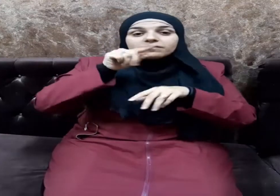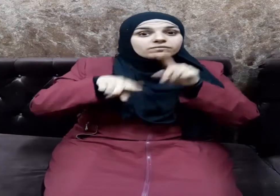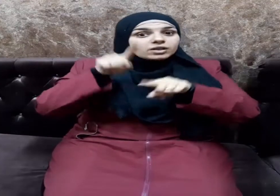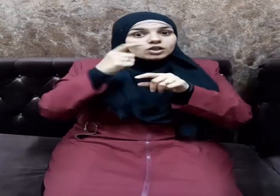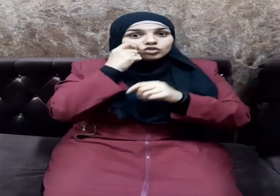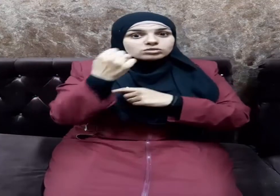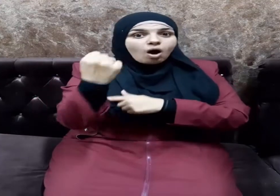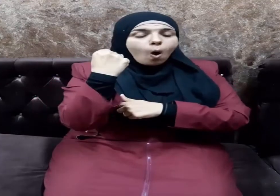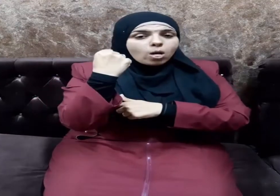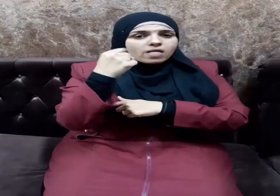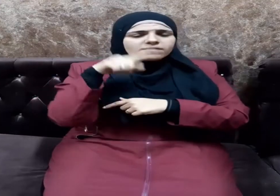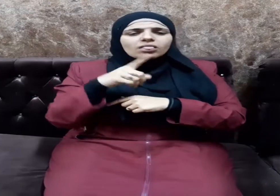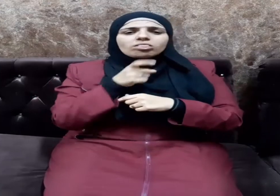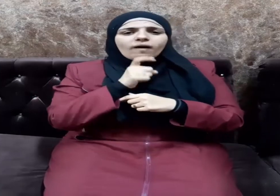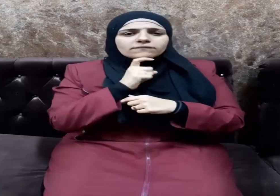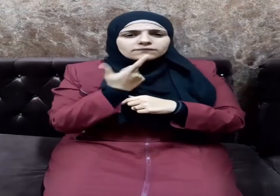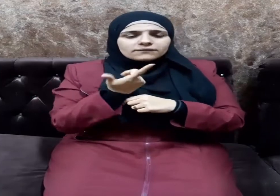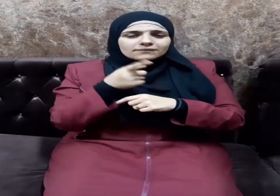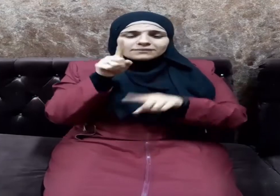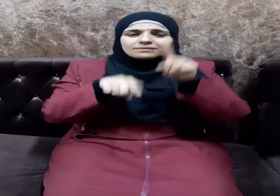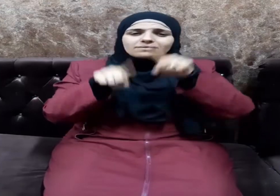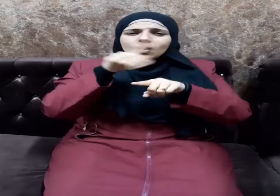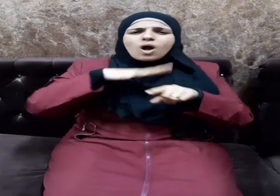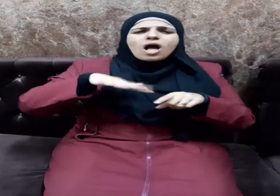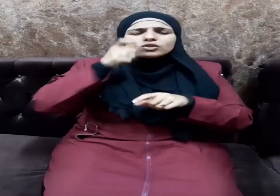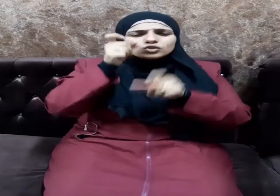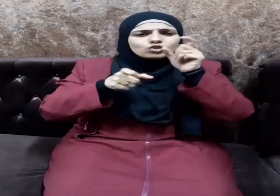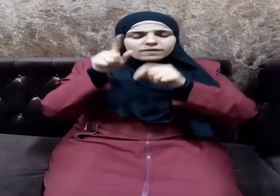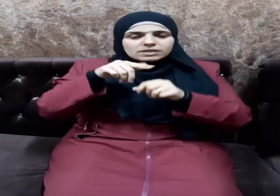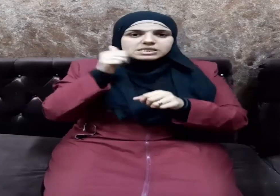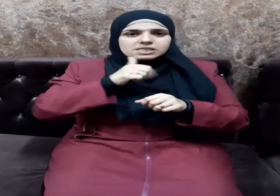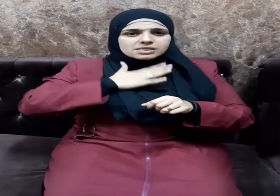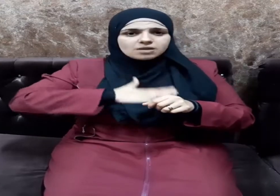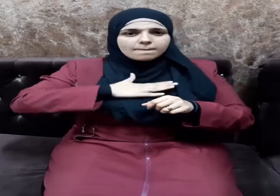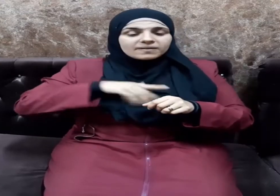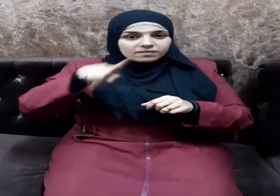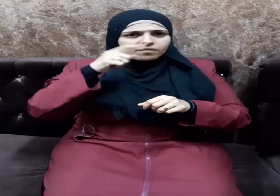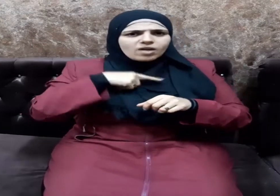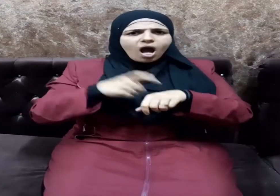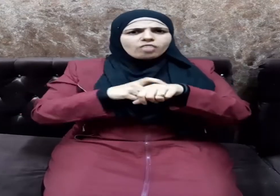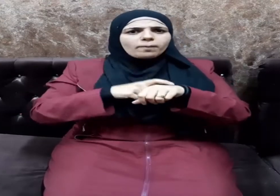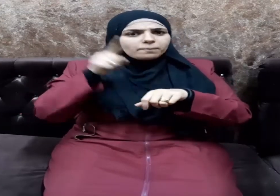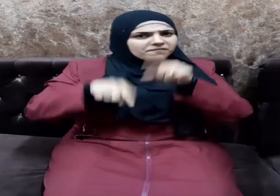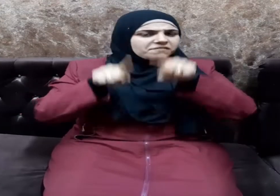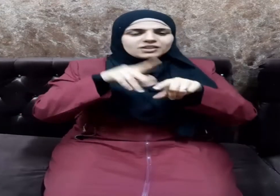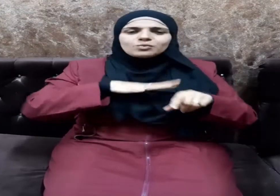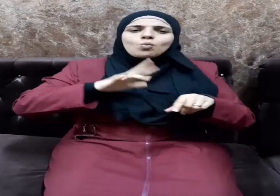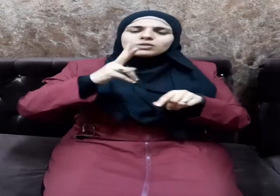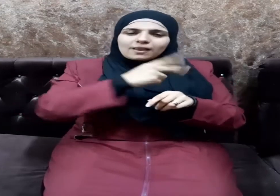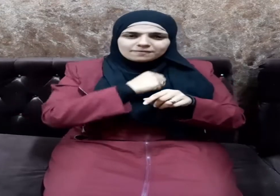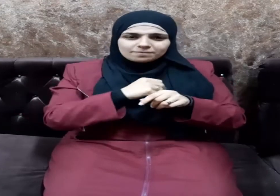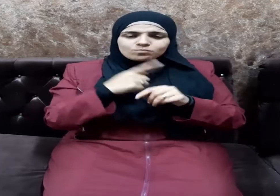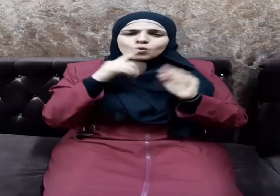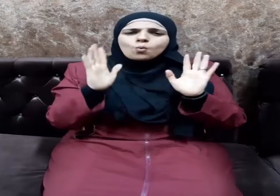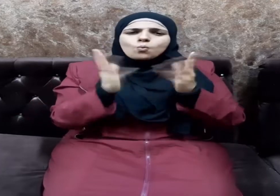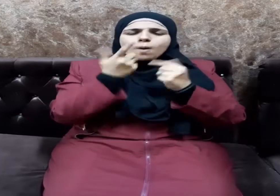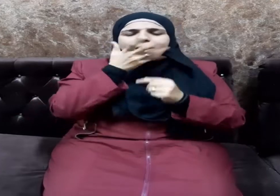ومنهم الضعيف ومنهم من يحتمل ومنهم من لا يحتمل وما أجمل